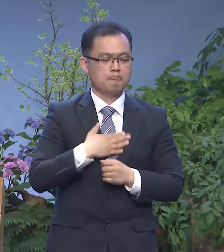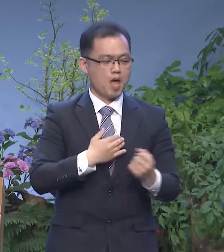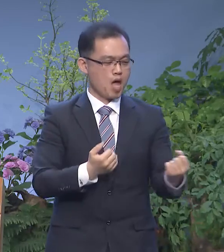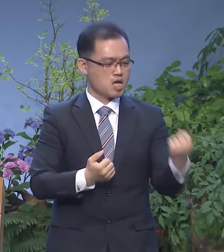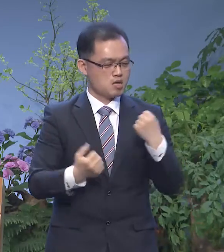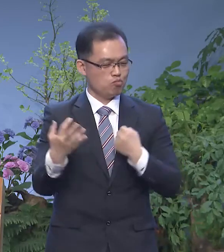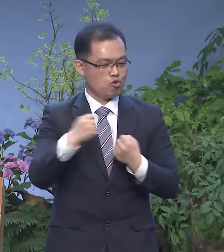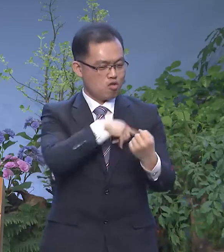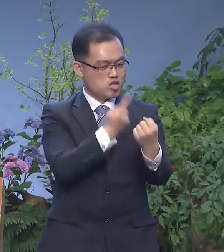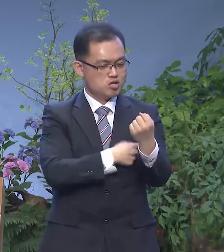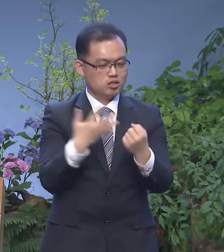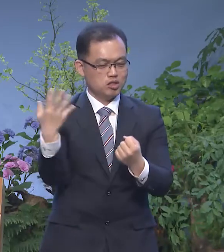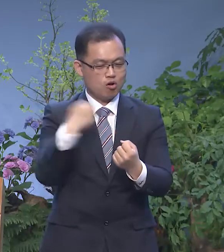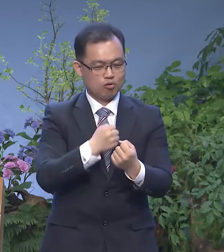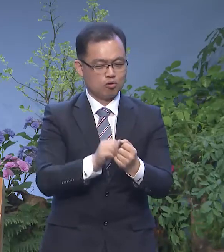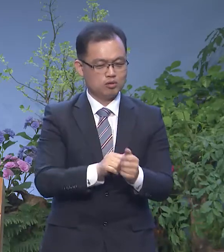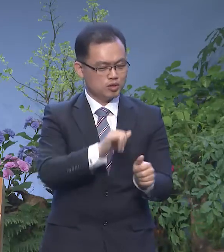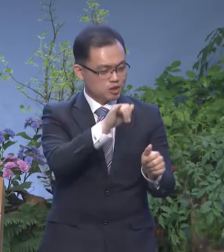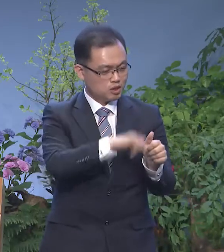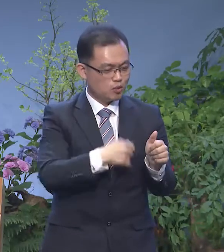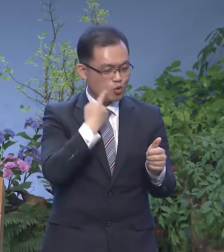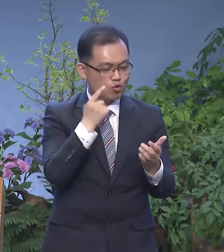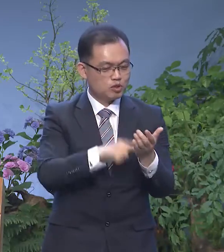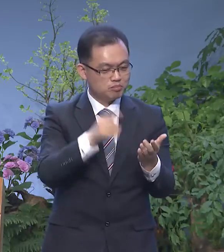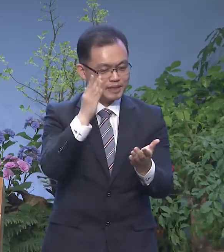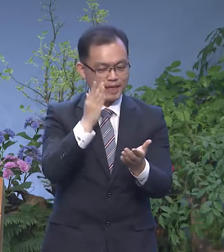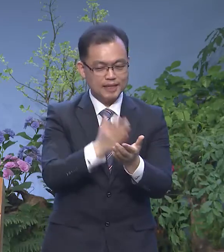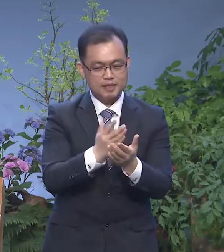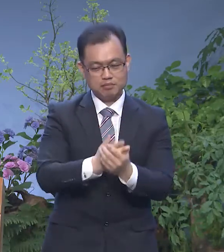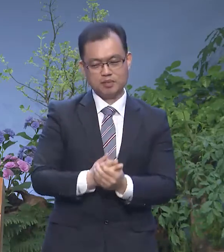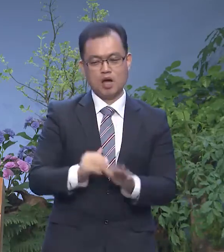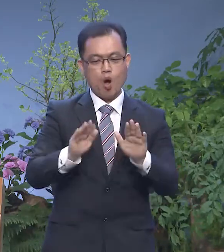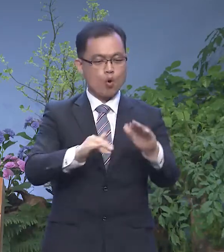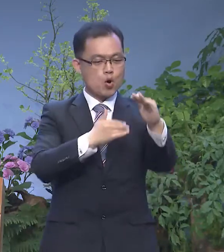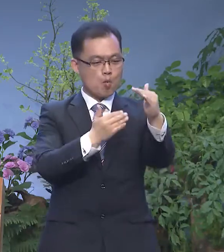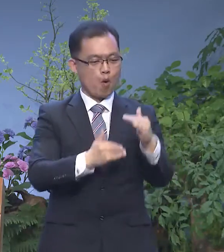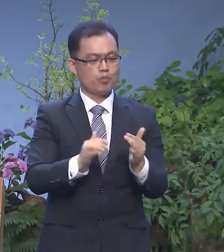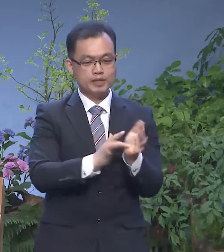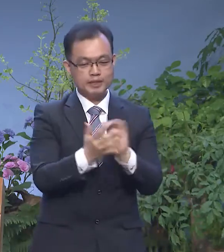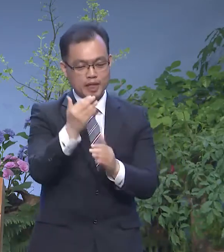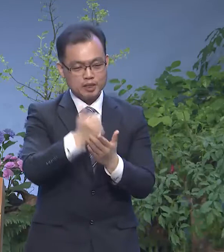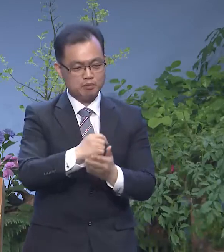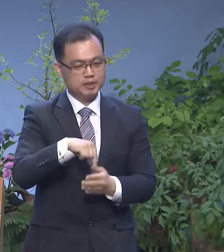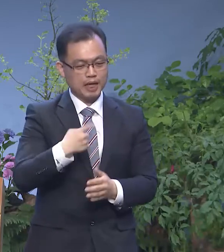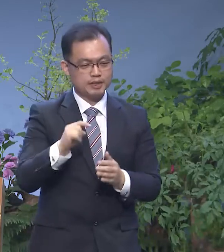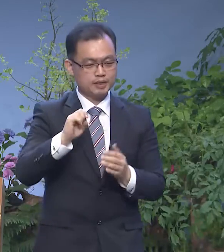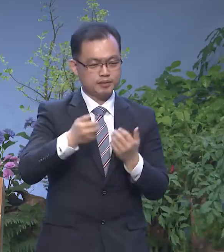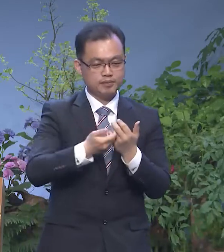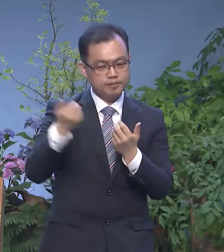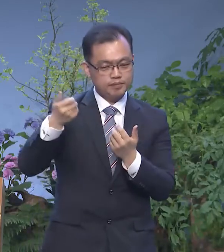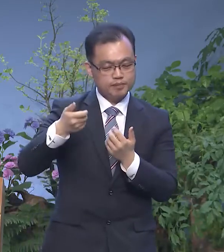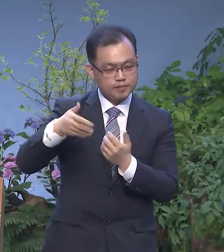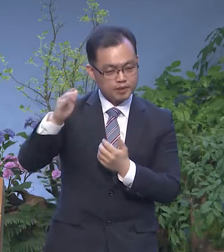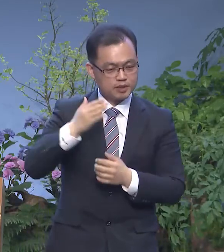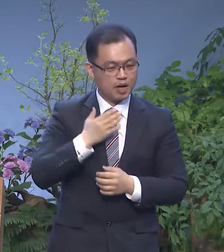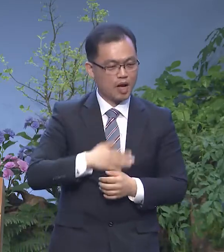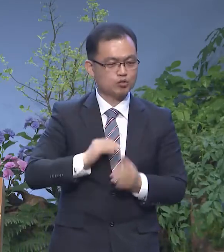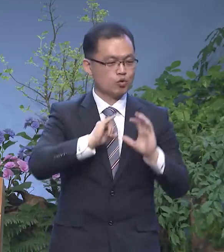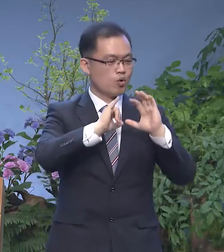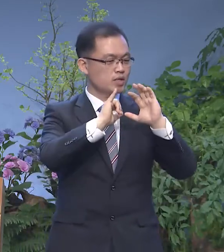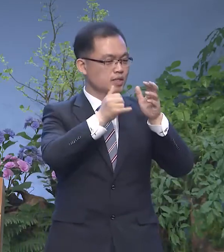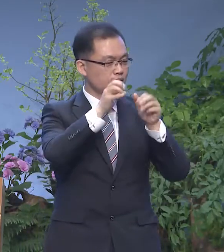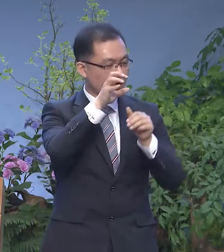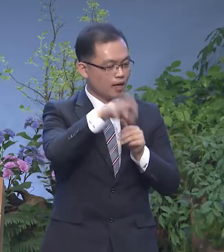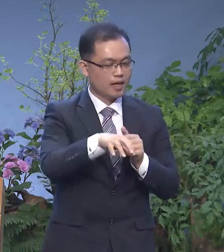능력으로 되지 않는다는 것입니다 오늘 말씀은 예수님이 자신의 떠날 것을 아시고 세상에